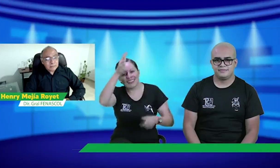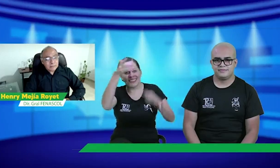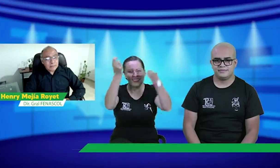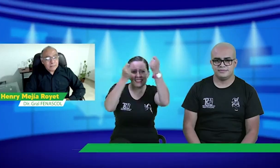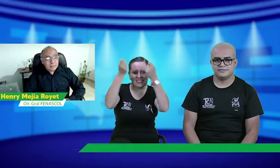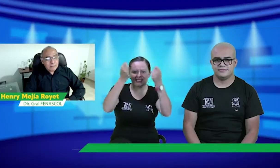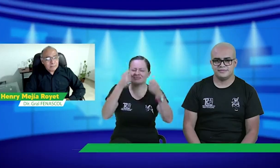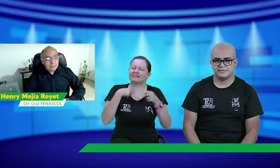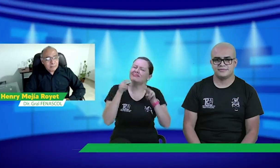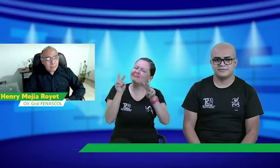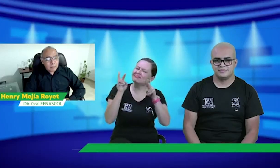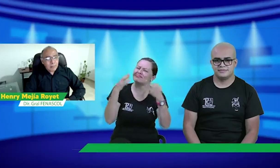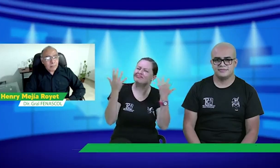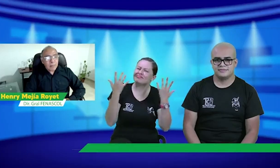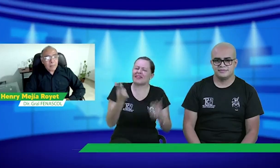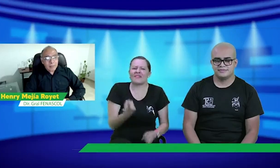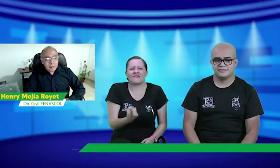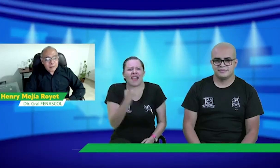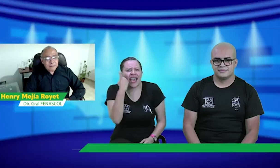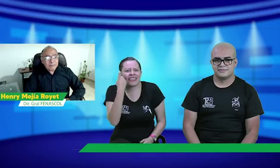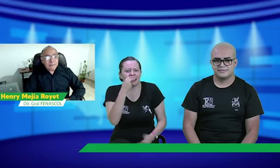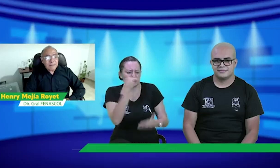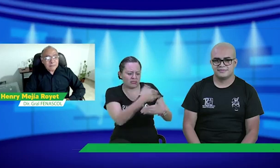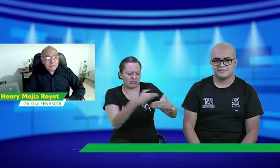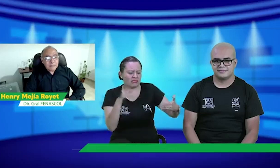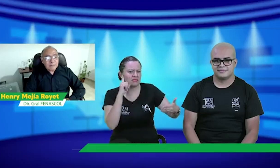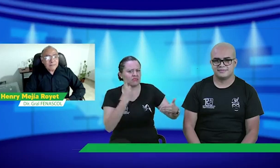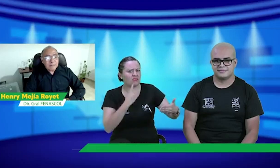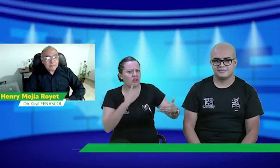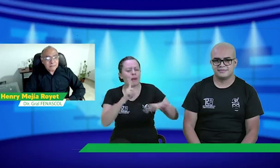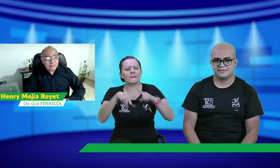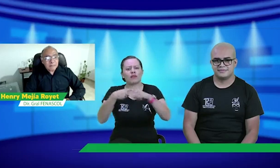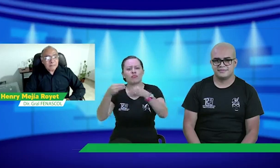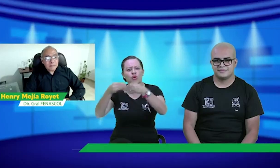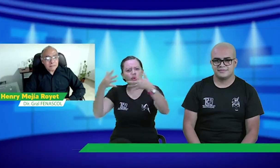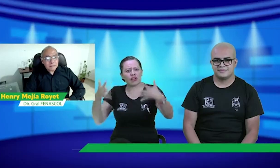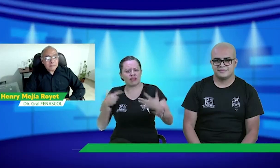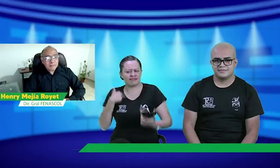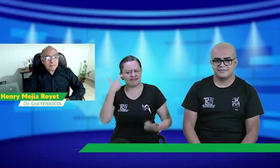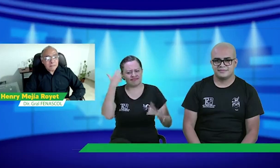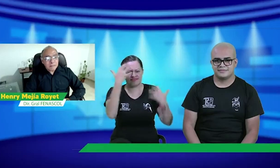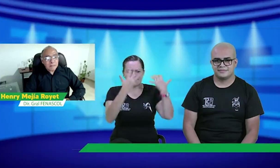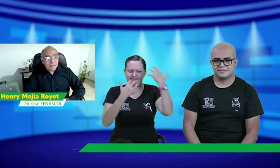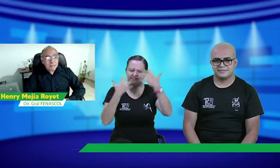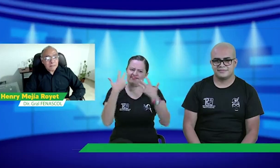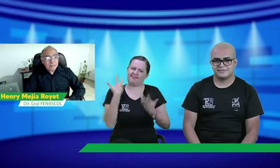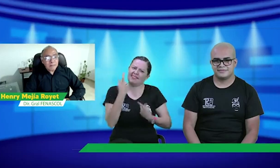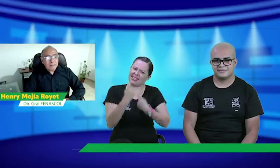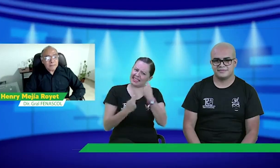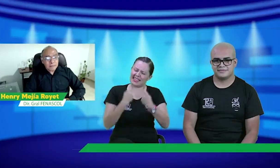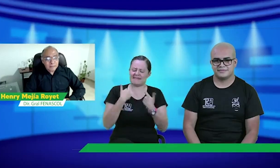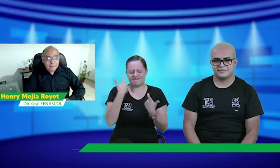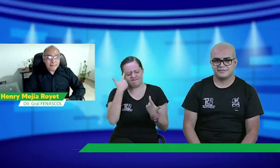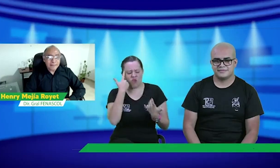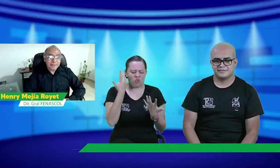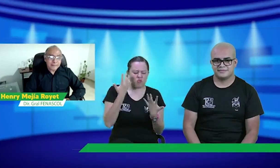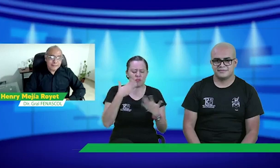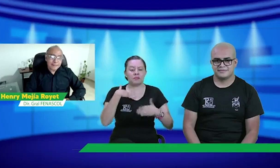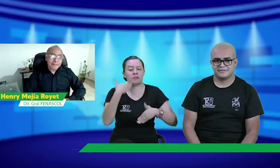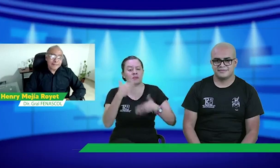personas oyentes con diferentes materiales y temas didácticos, pero pensando en las personas sordas y en la discapacidad múltiple, pues, cómo es